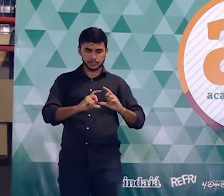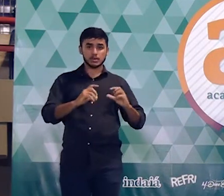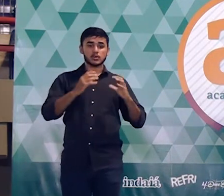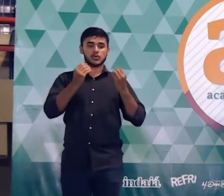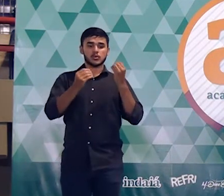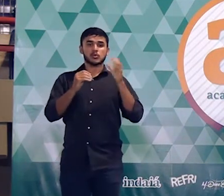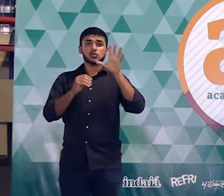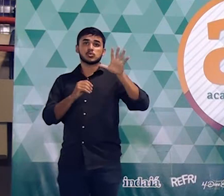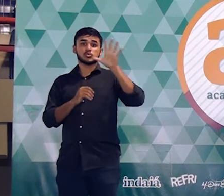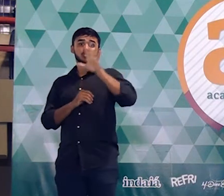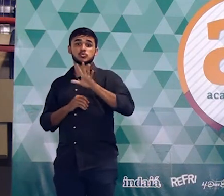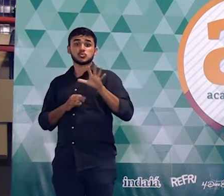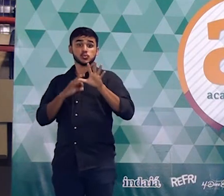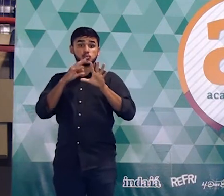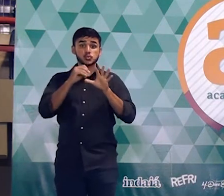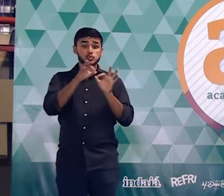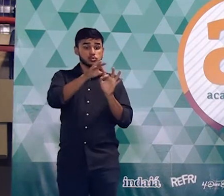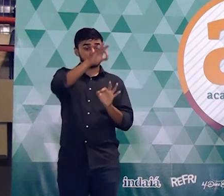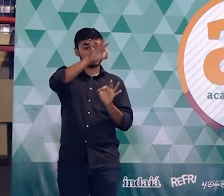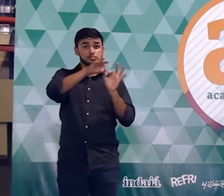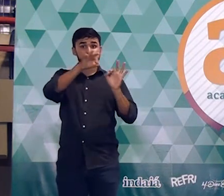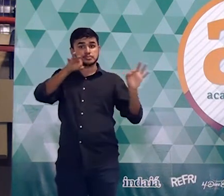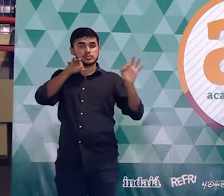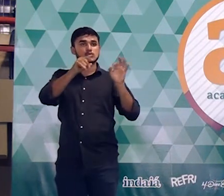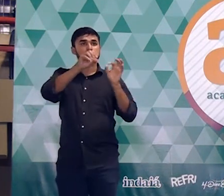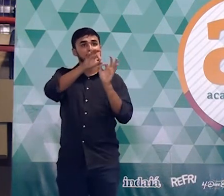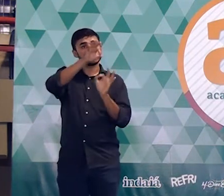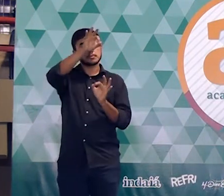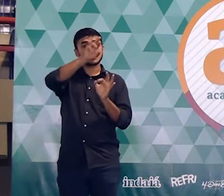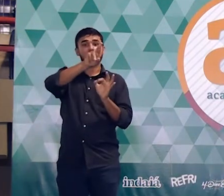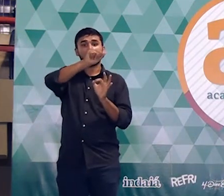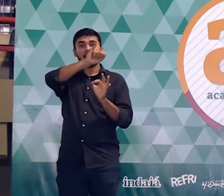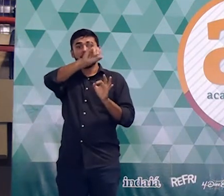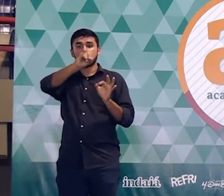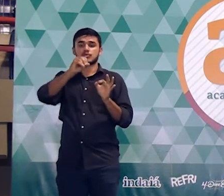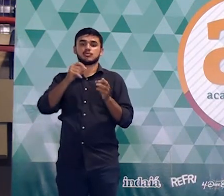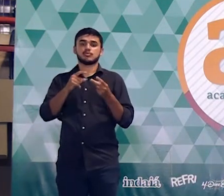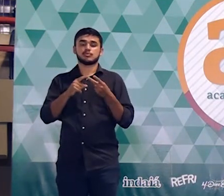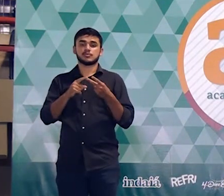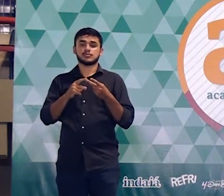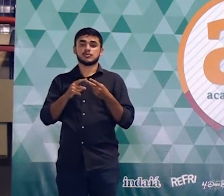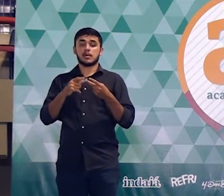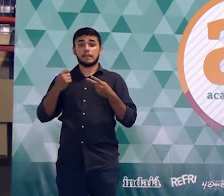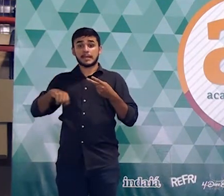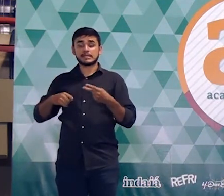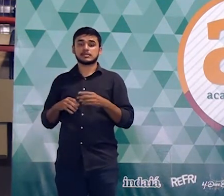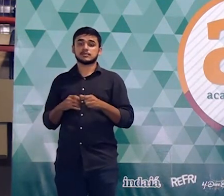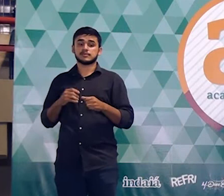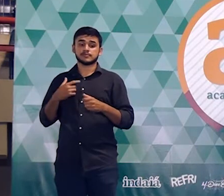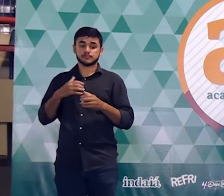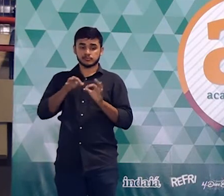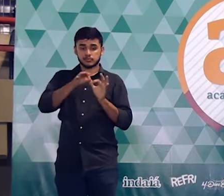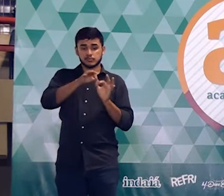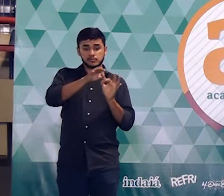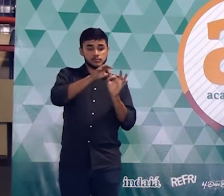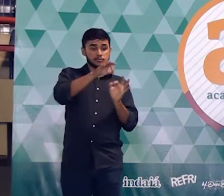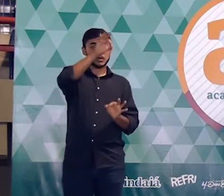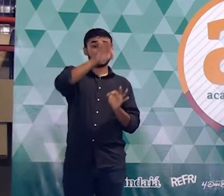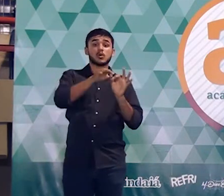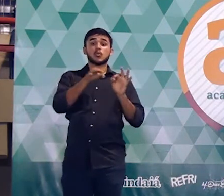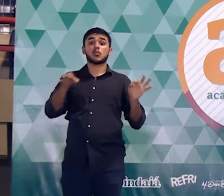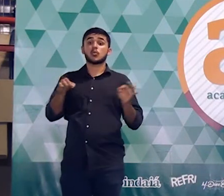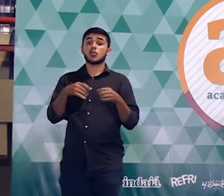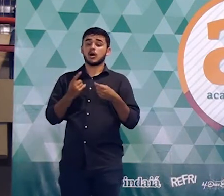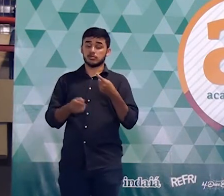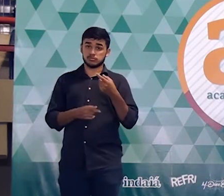e todas as medidas já estavam indicadas nessa questão o nosso trabalho foi eu precisei primeiro indicar as medidas